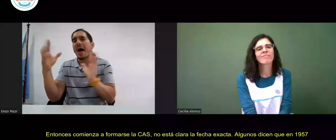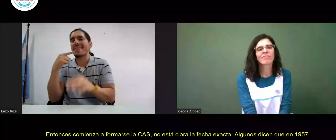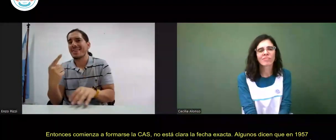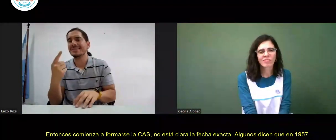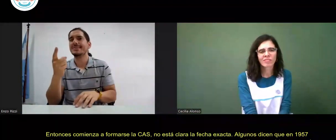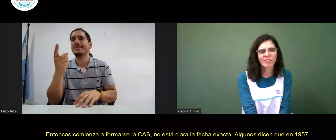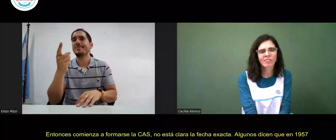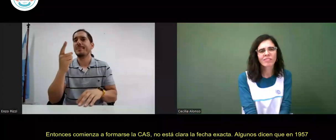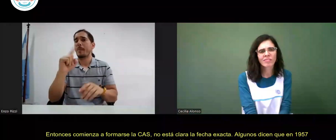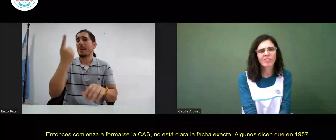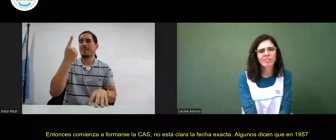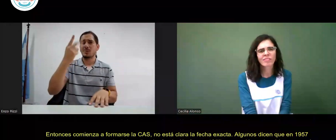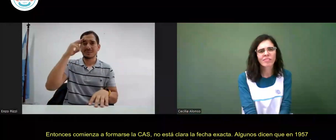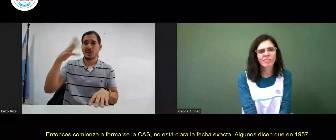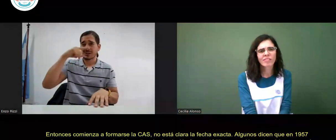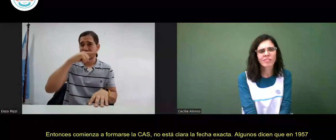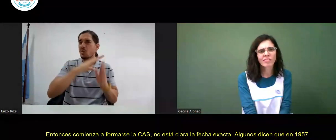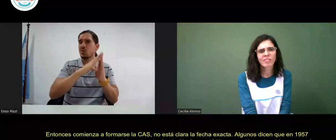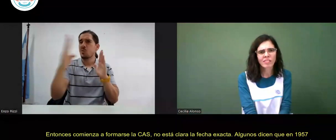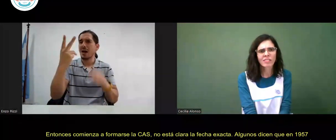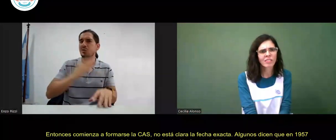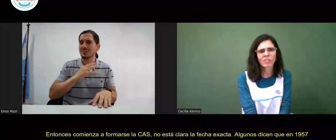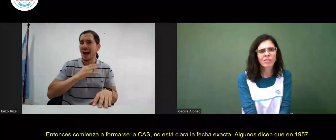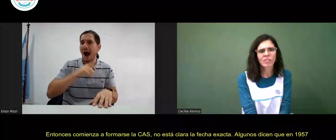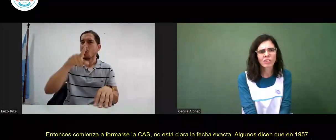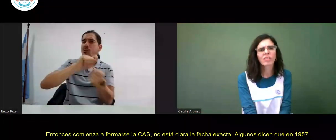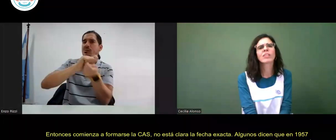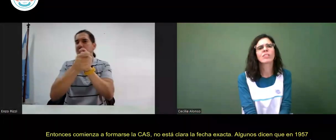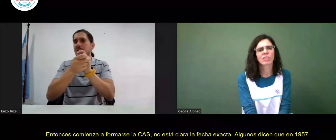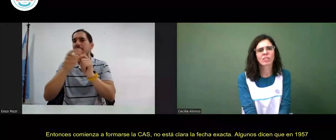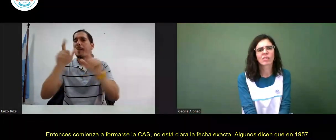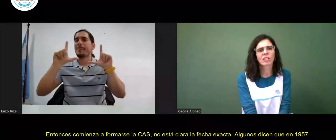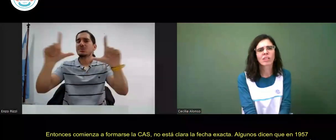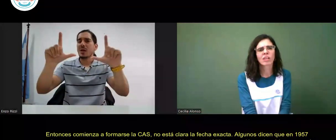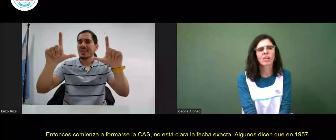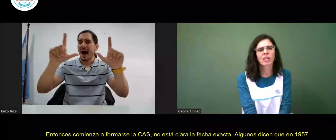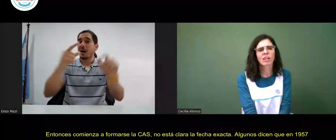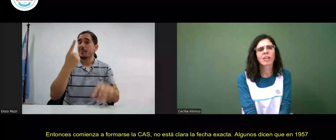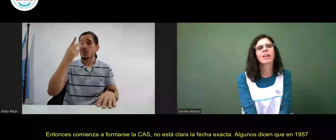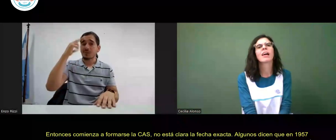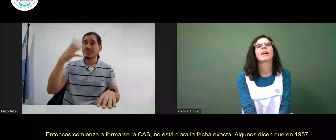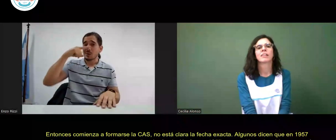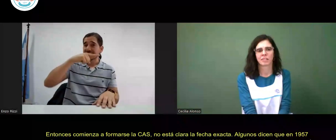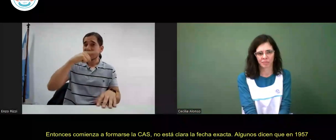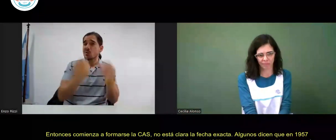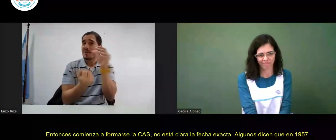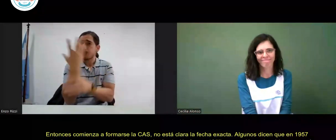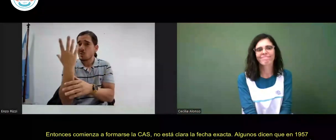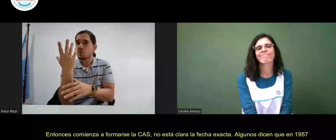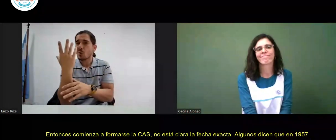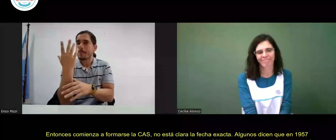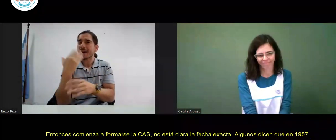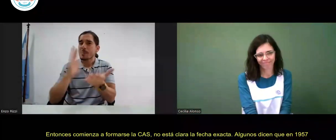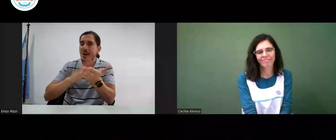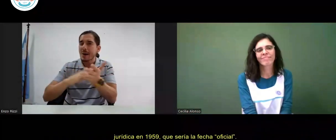comienza un proceso que duró dos años la fundación fue en 1957 pero recién se logró la